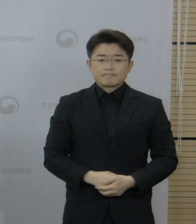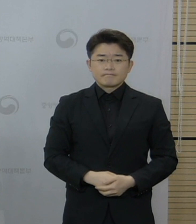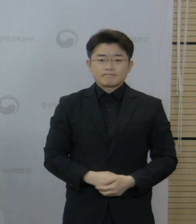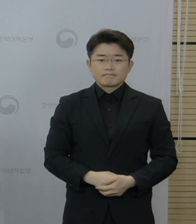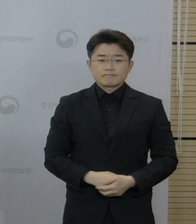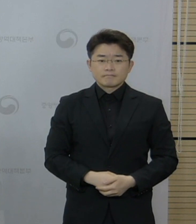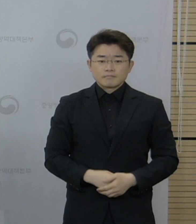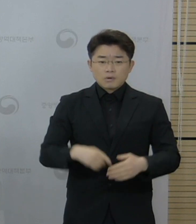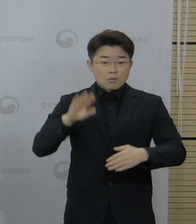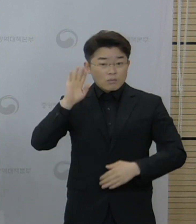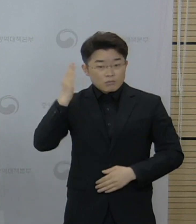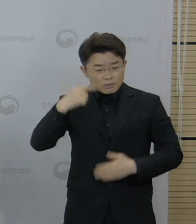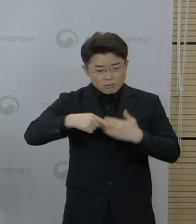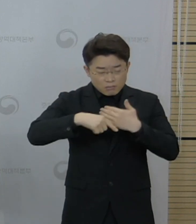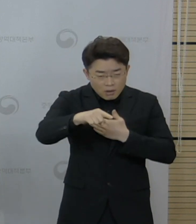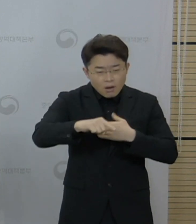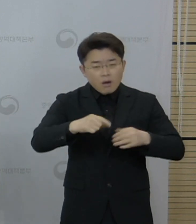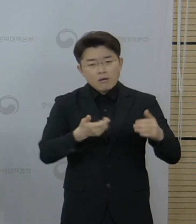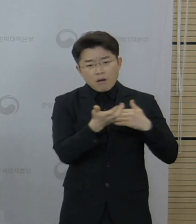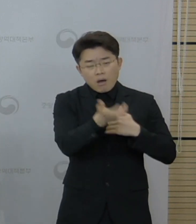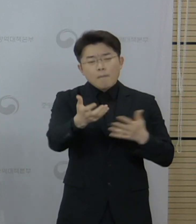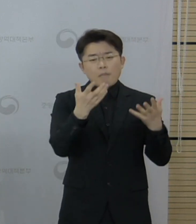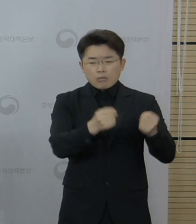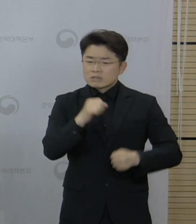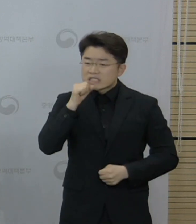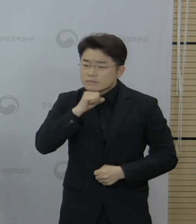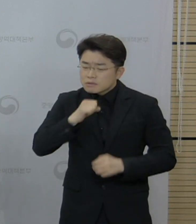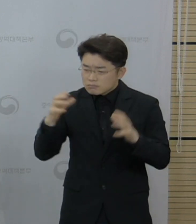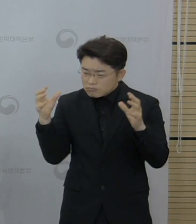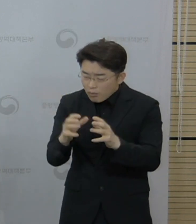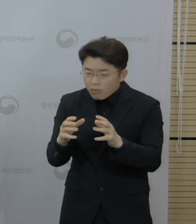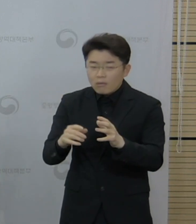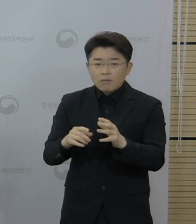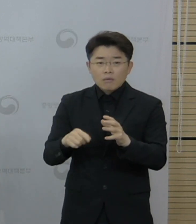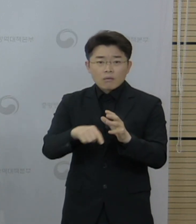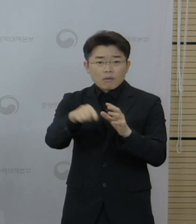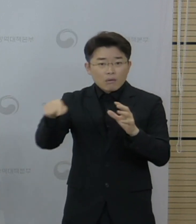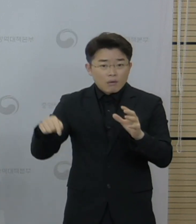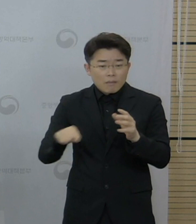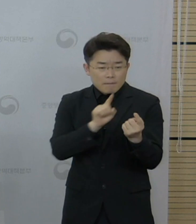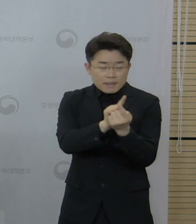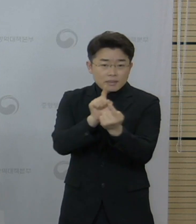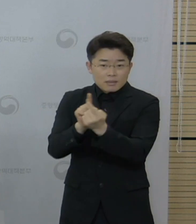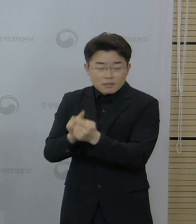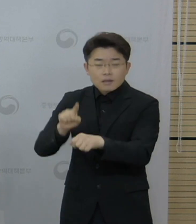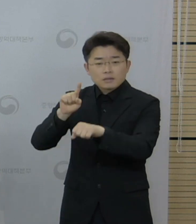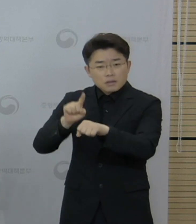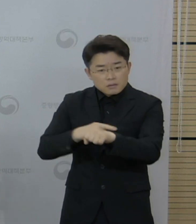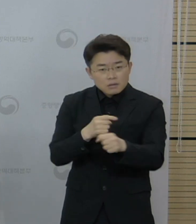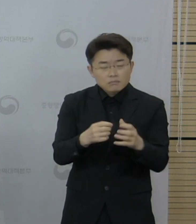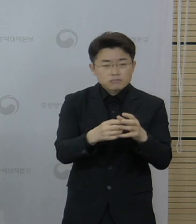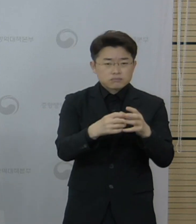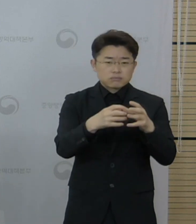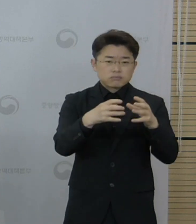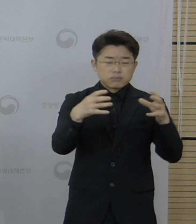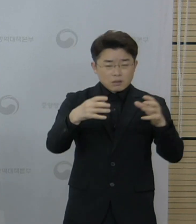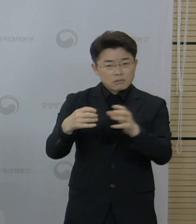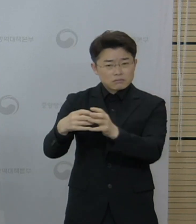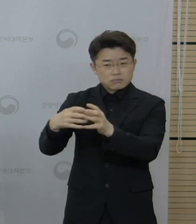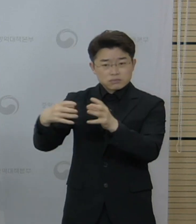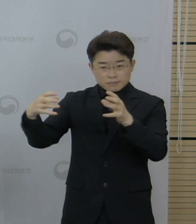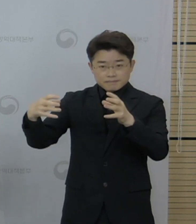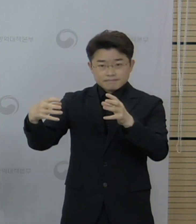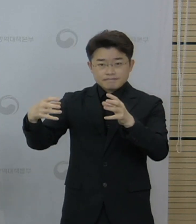특히 야외활동이 증가하고, 동호회, 그리고 기타의 모임 증가 등으로 인한 접촉과 이동이 드러나면서 감염